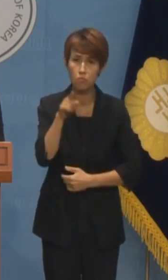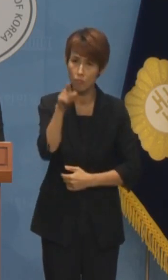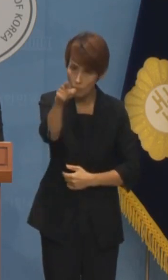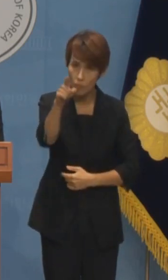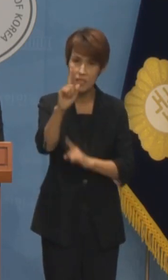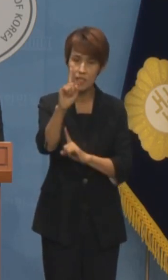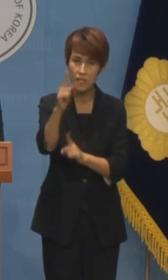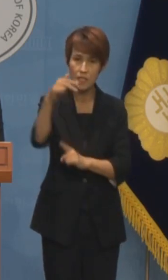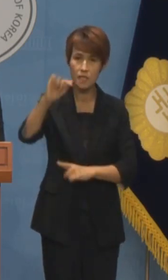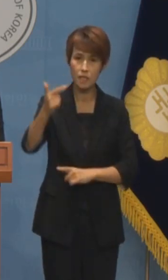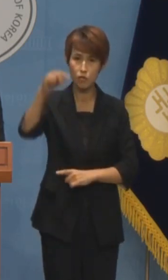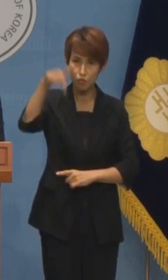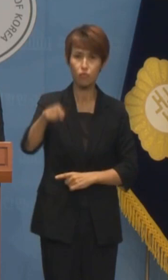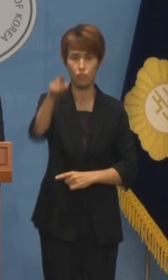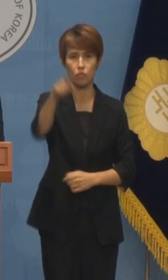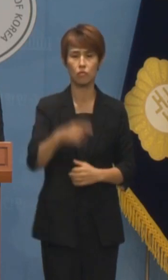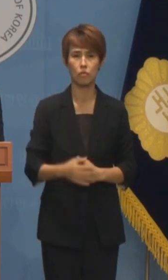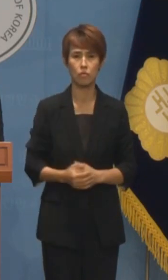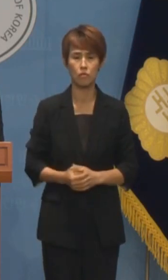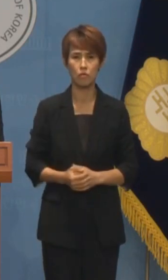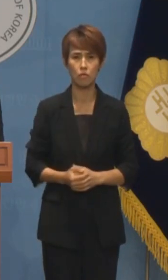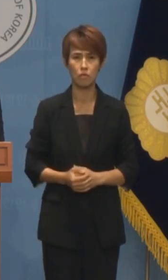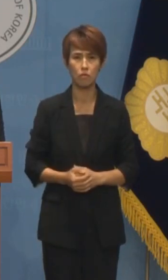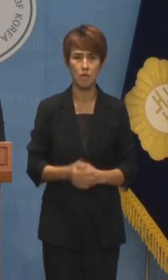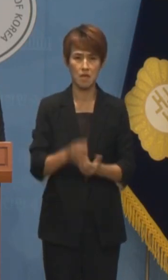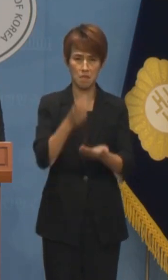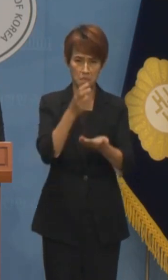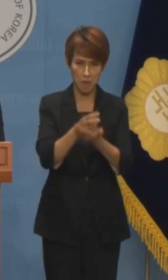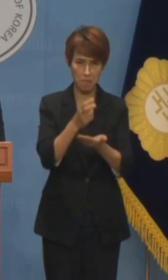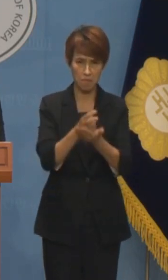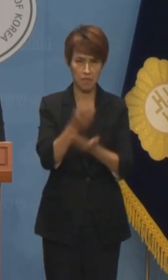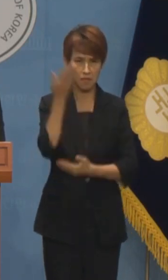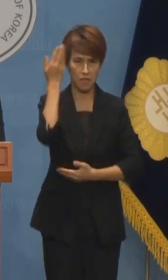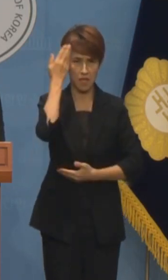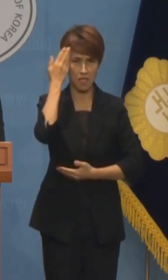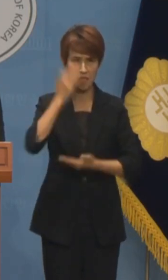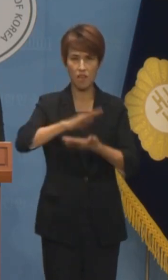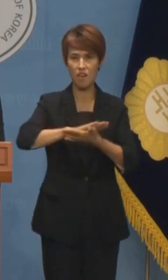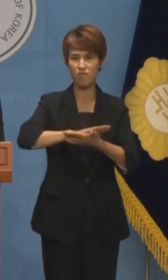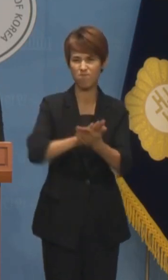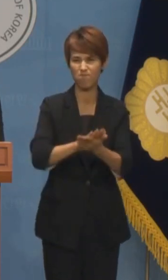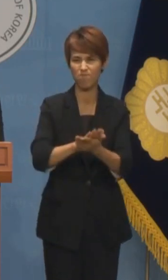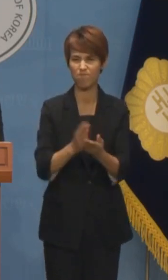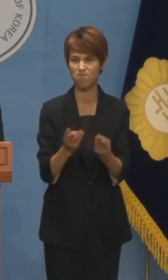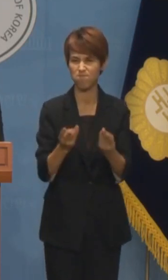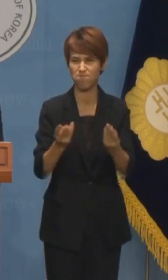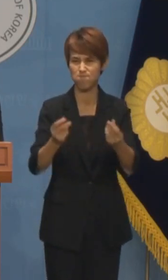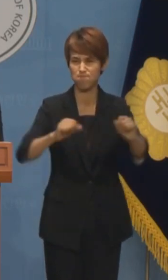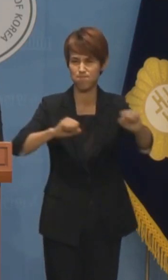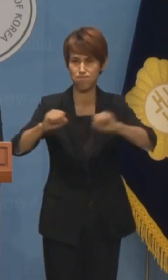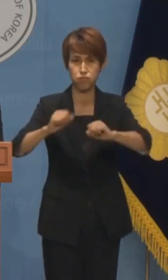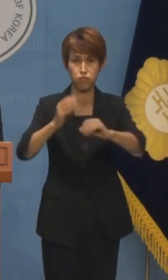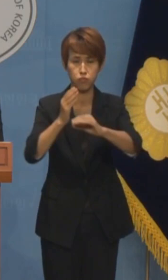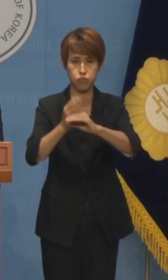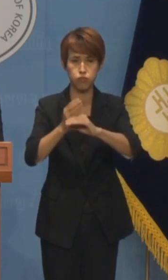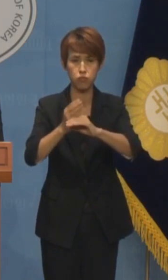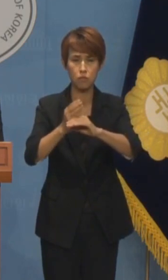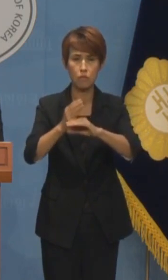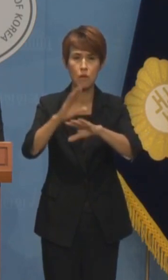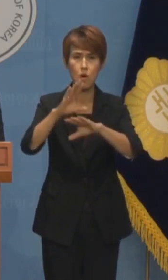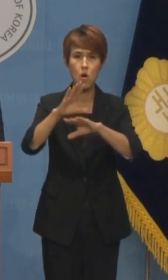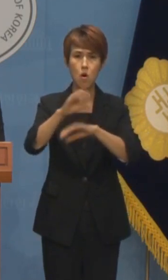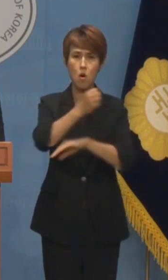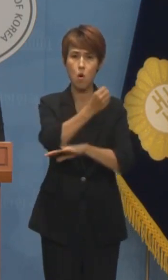아닙니까 그 모든 법과 제도 상식을 짓밟으며 지금 자행되는 언론장악